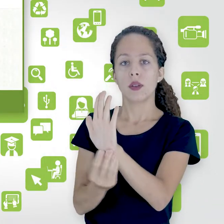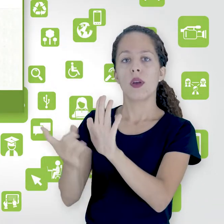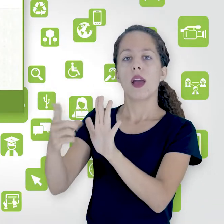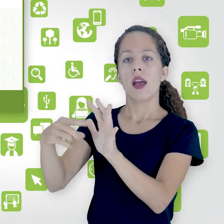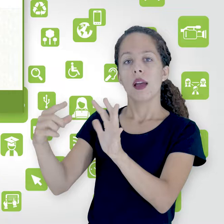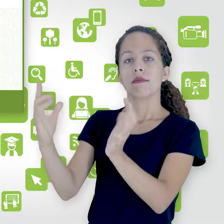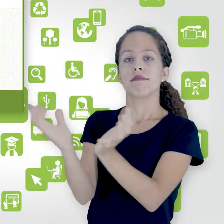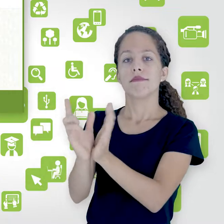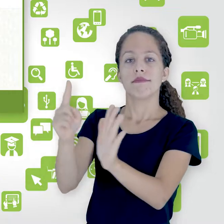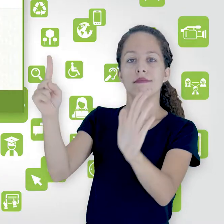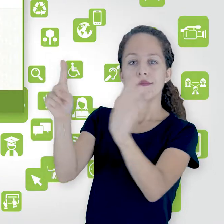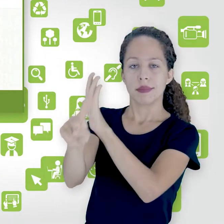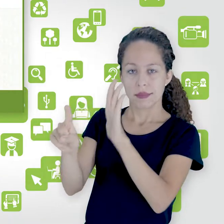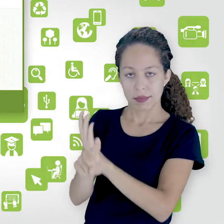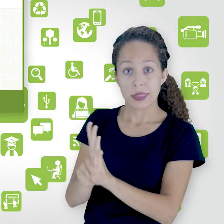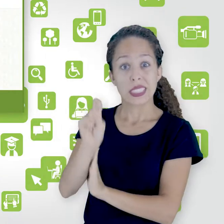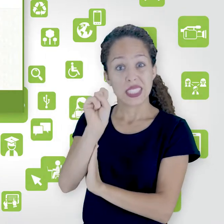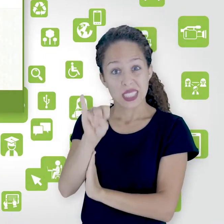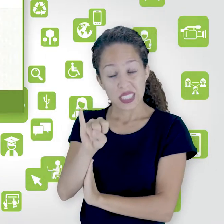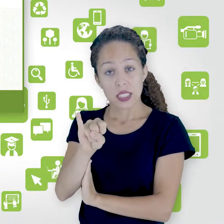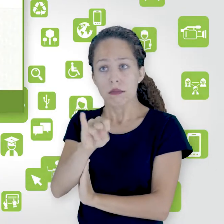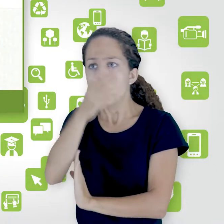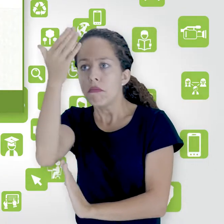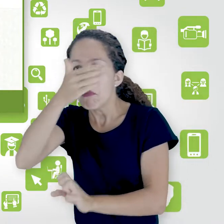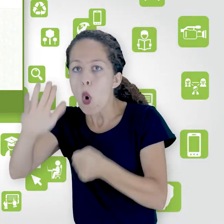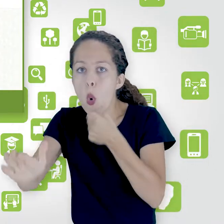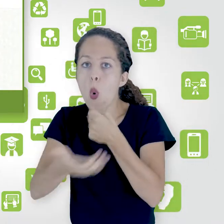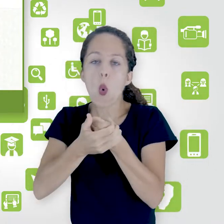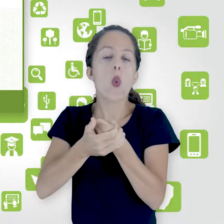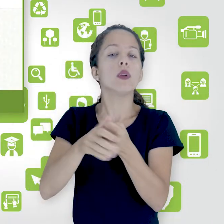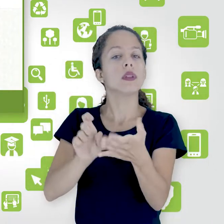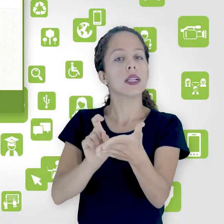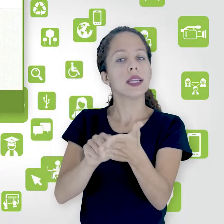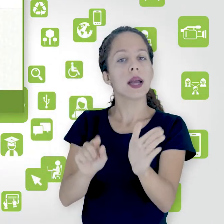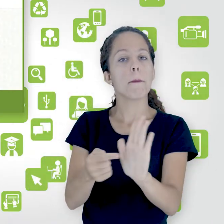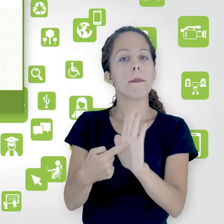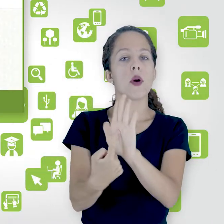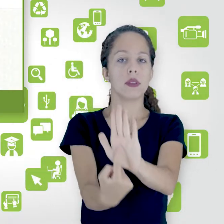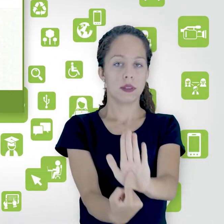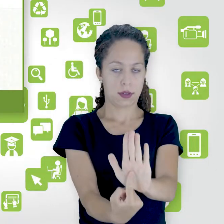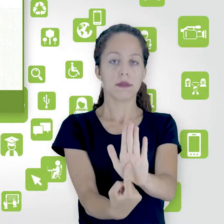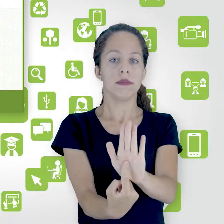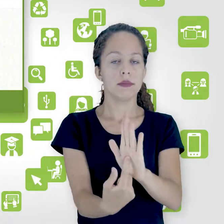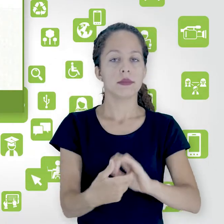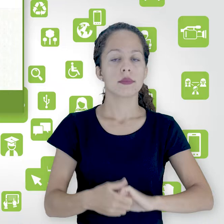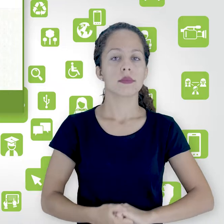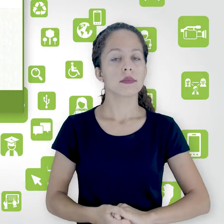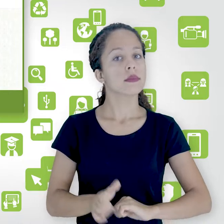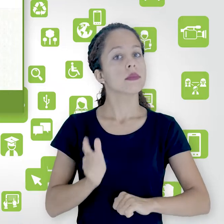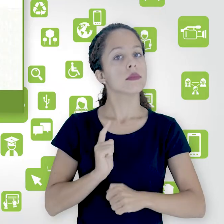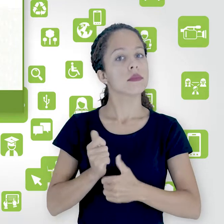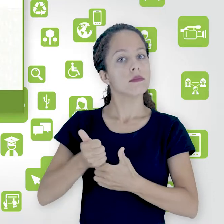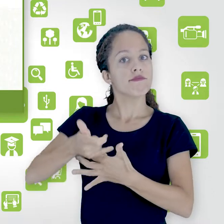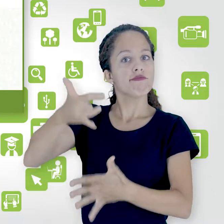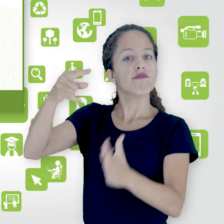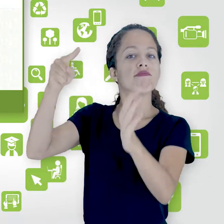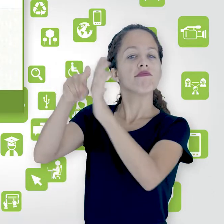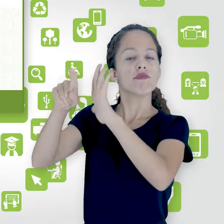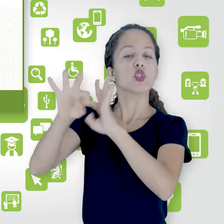questões. Se estiver oculto, clique em mostrar. Aqui vão aparecer todas as questões, todas